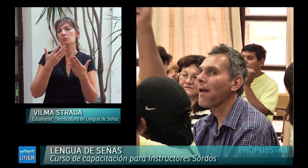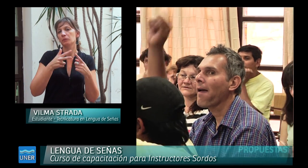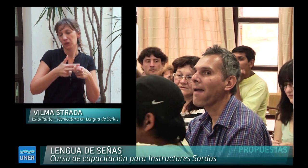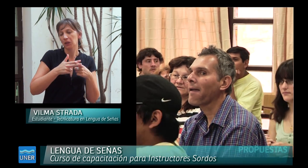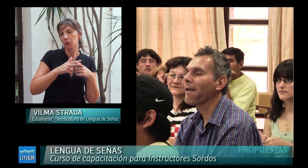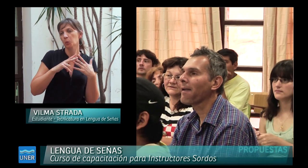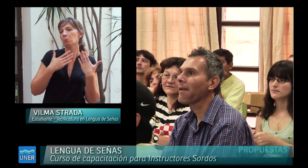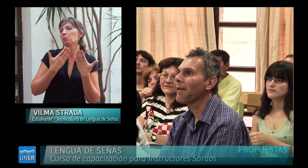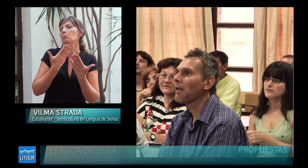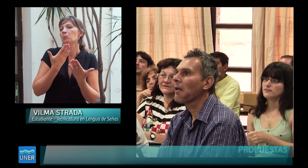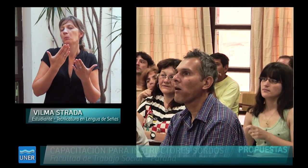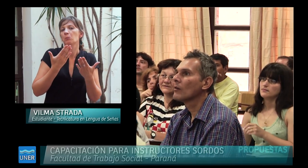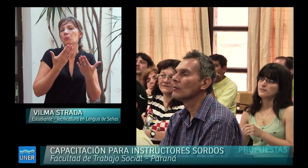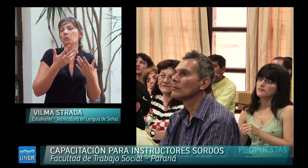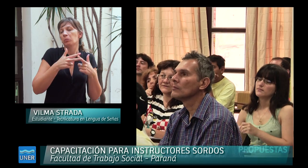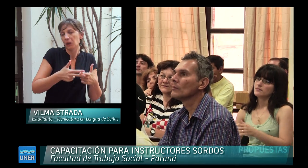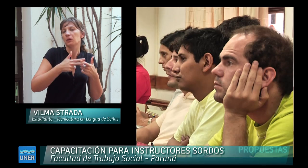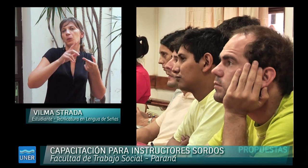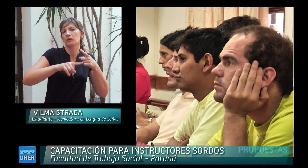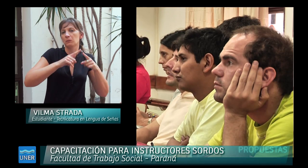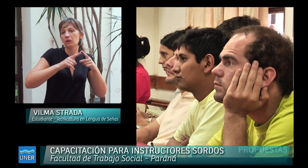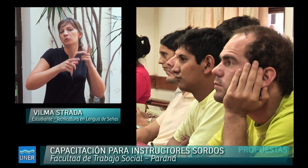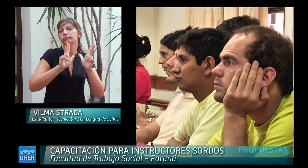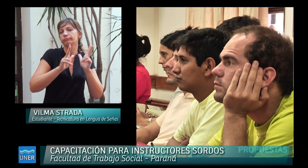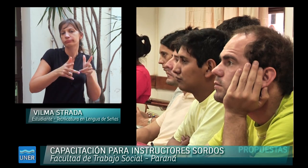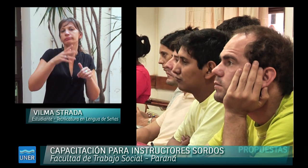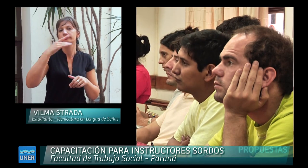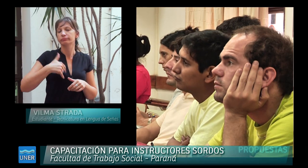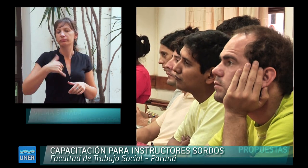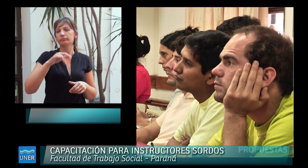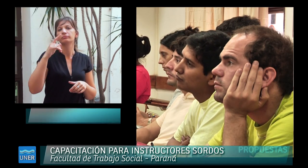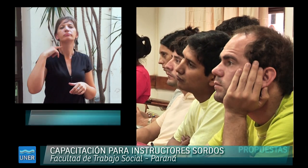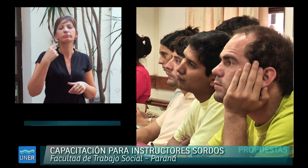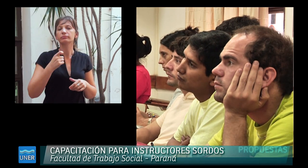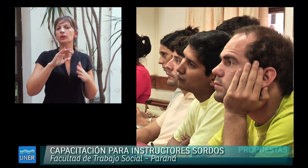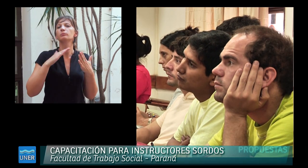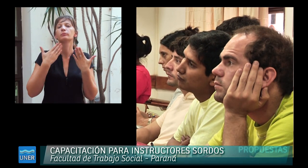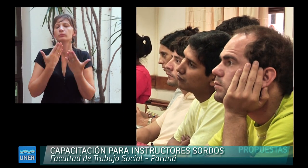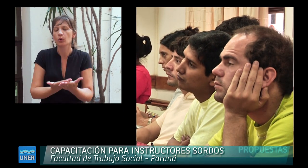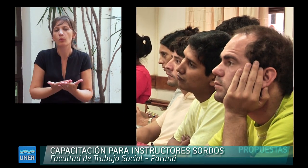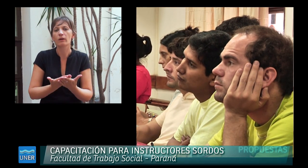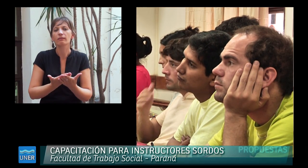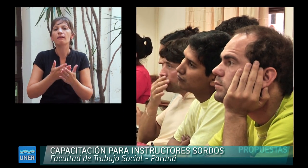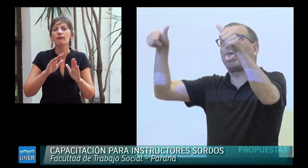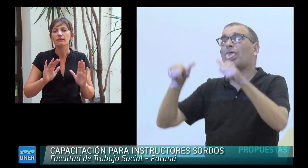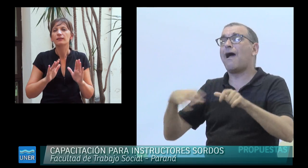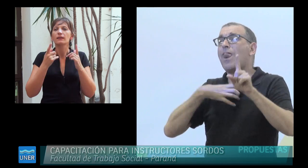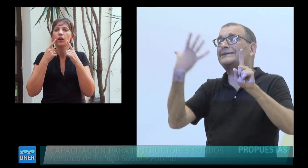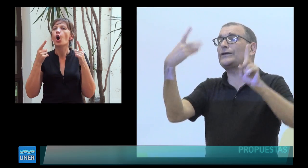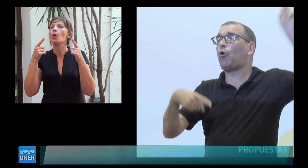si bien sale como propuesta de la Tecnicatura Universitaria de Interpretación en la Lengua de Señas Argentina Español, el